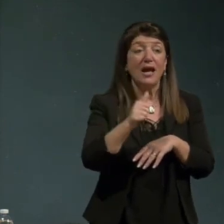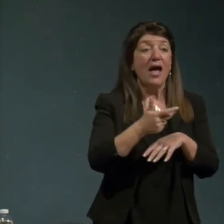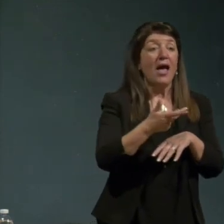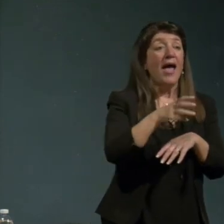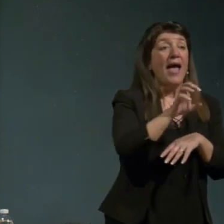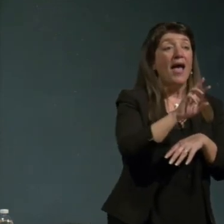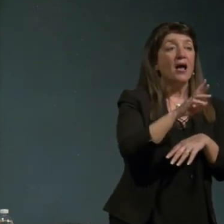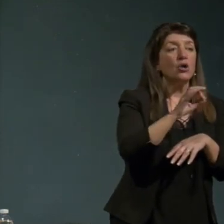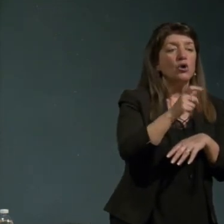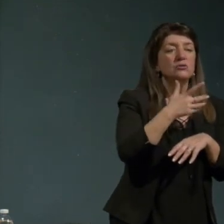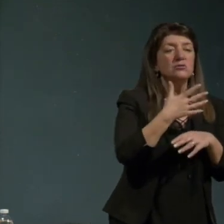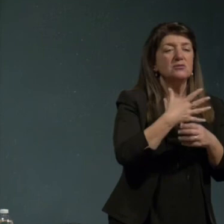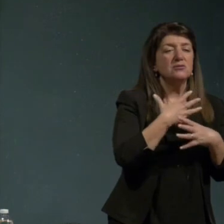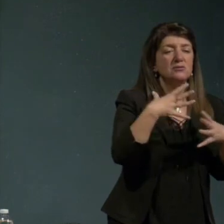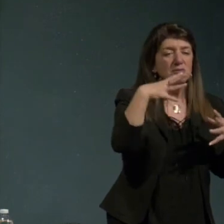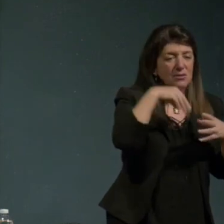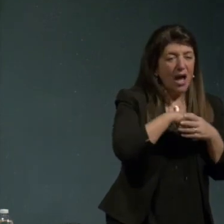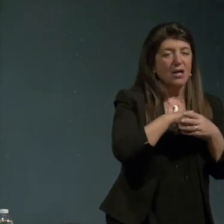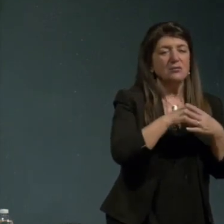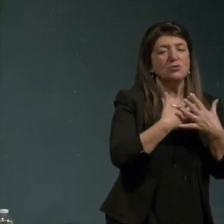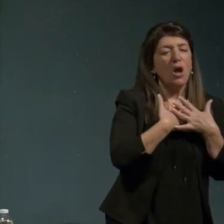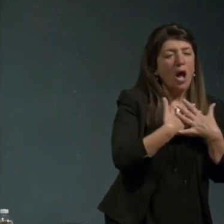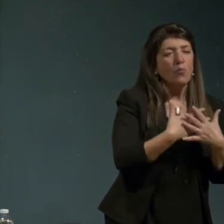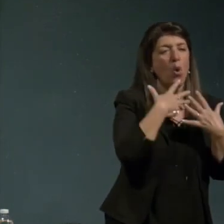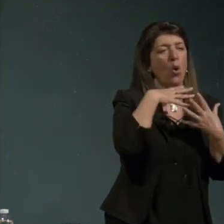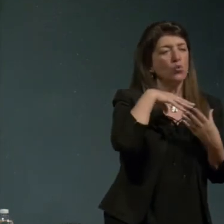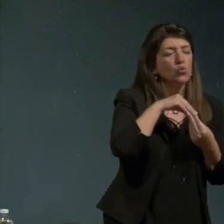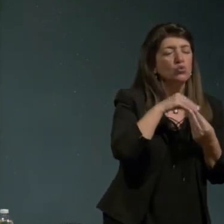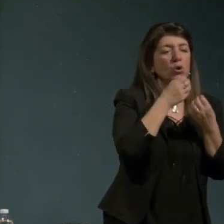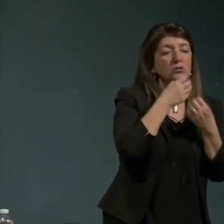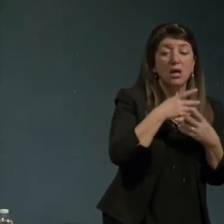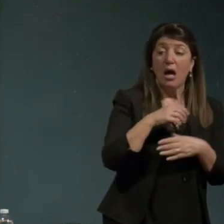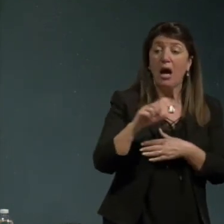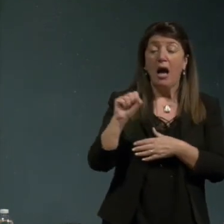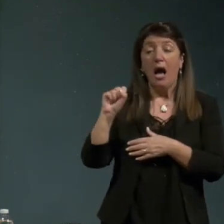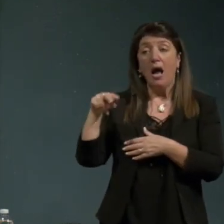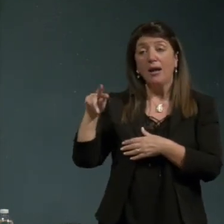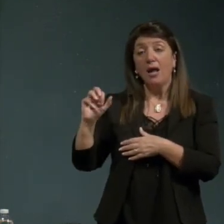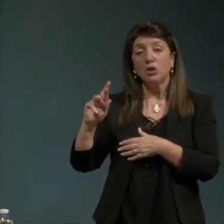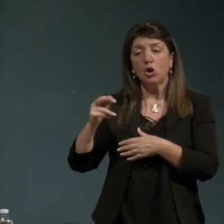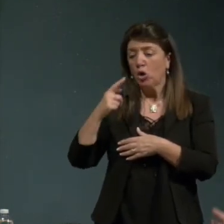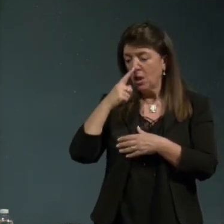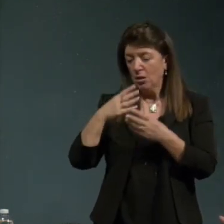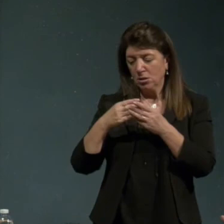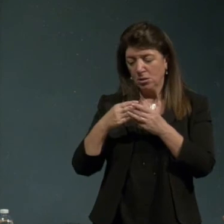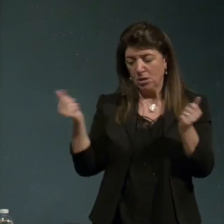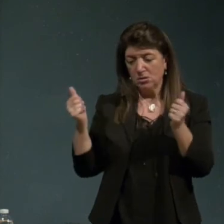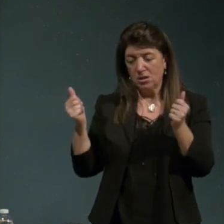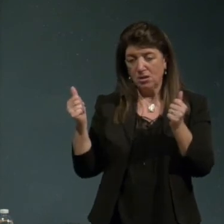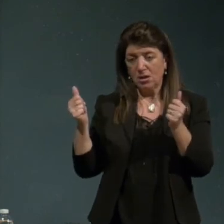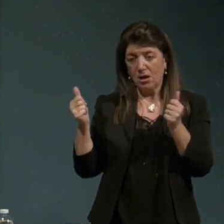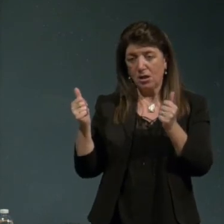di amore di unione di simpatia e all'altro le forze di disintegrazione e di morte